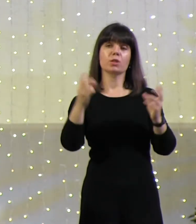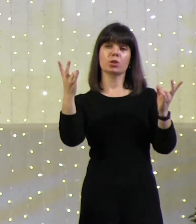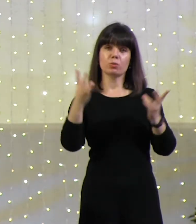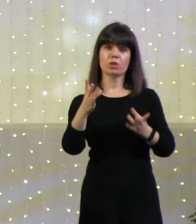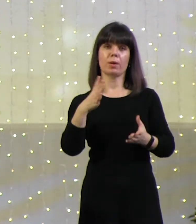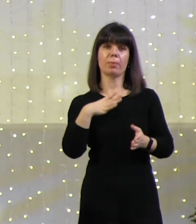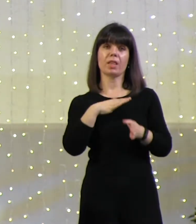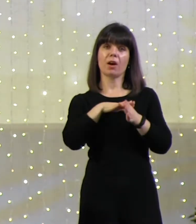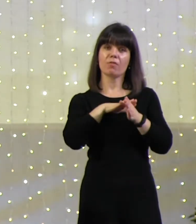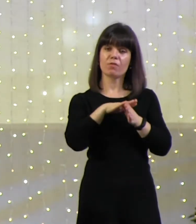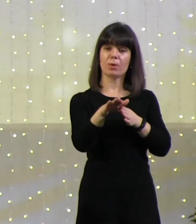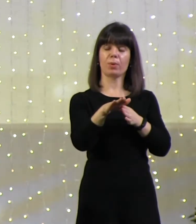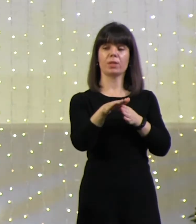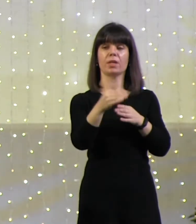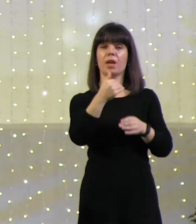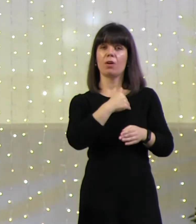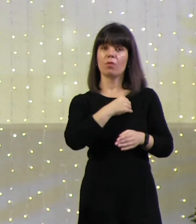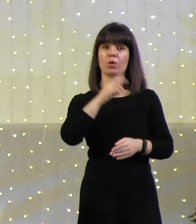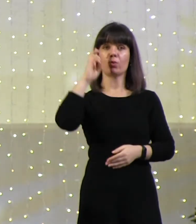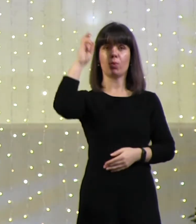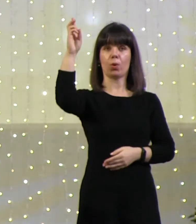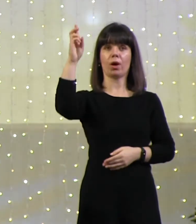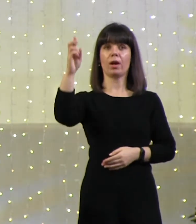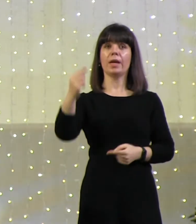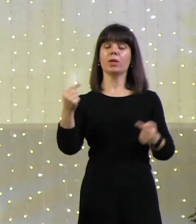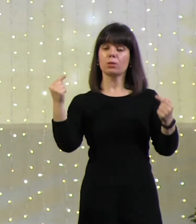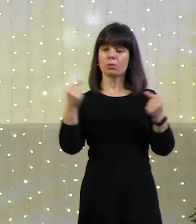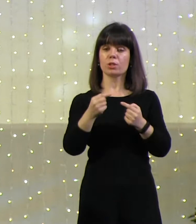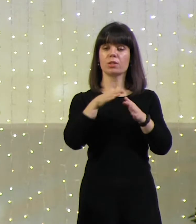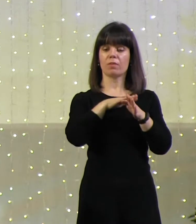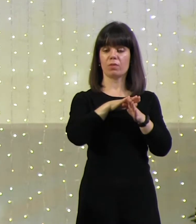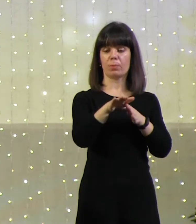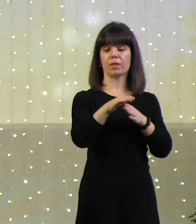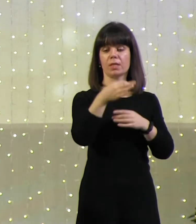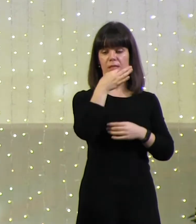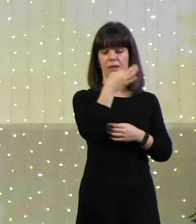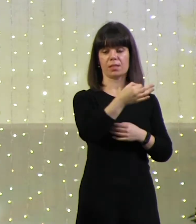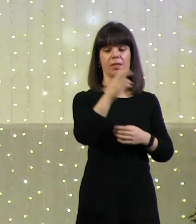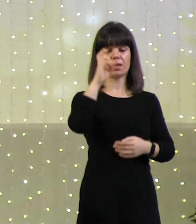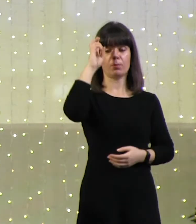выполнить ожидание Бога и четко выполнить сказанное Богом.